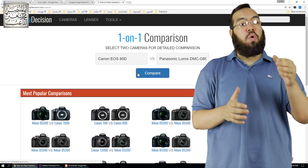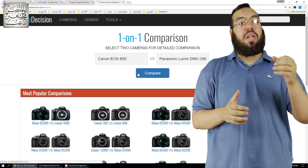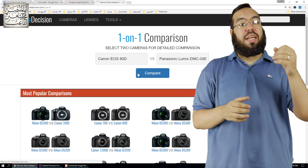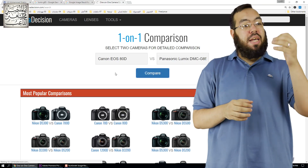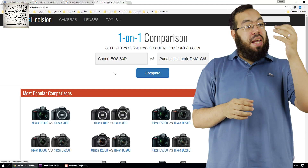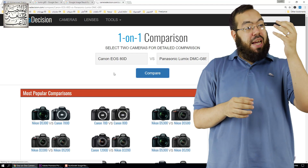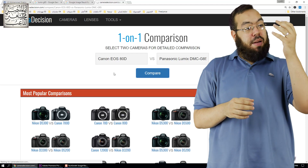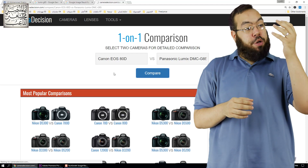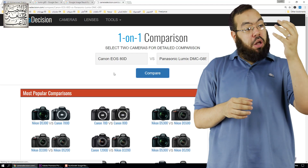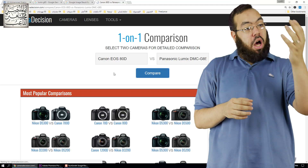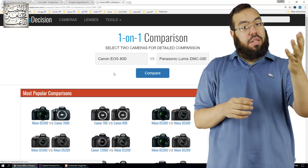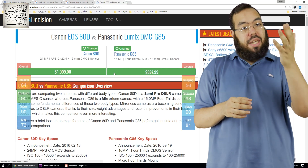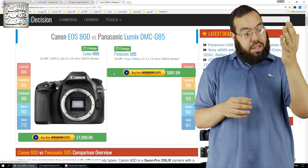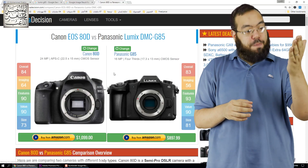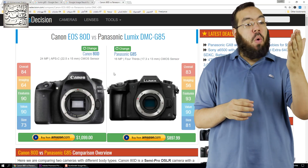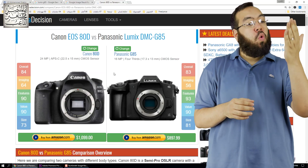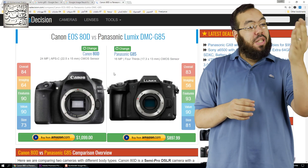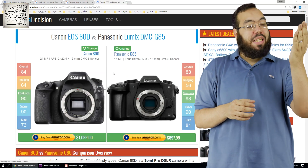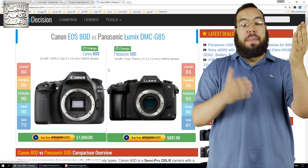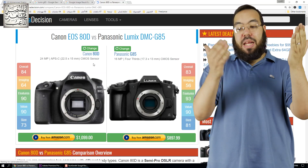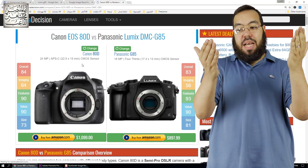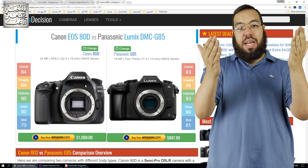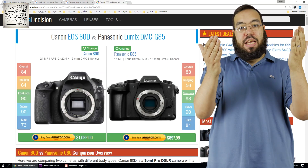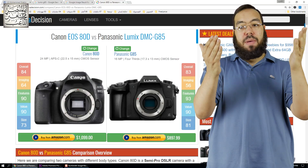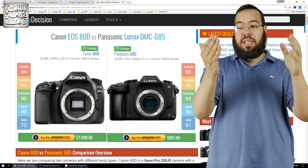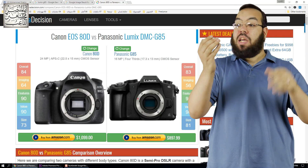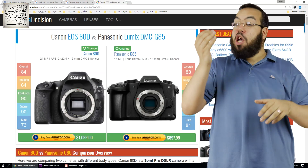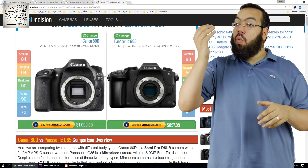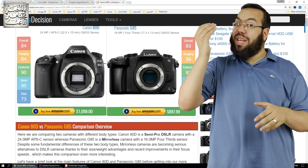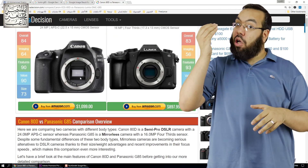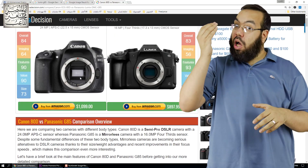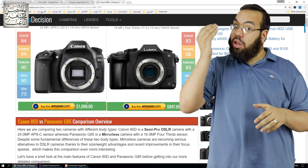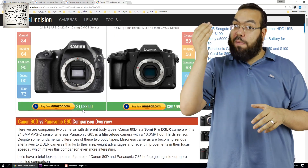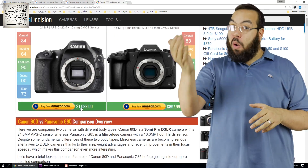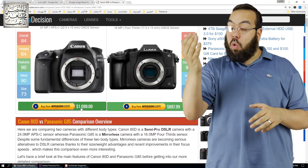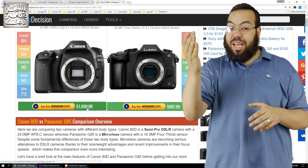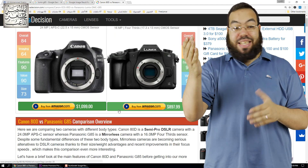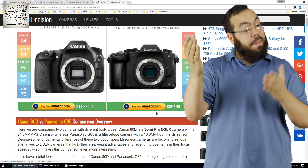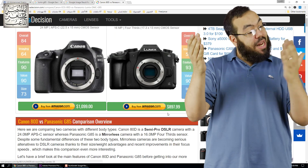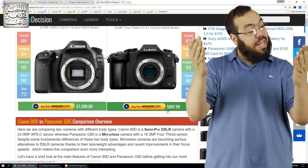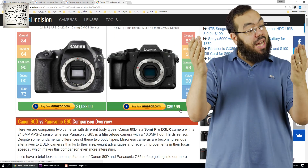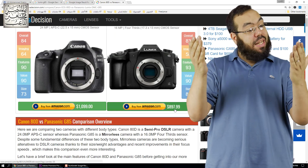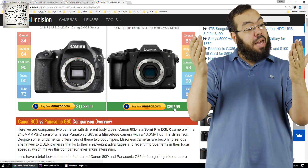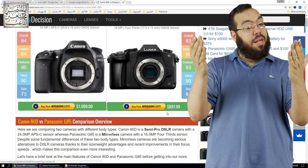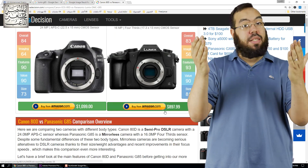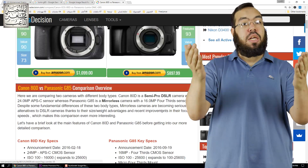بيقول لك النقاط التفوق للكاميرا دي على الكاميرا دي ونقاط تفوق الكاميرا دي على الكاميرا دي